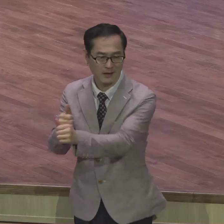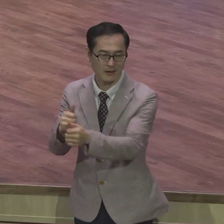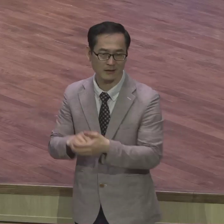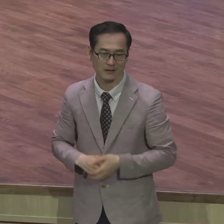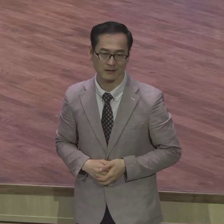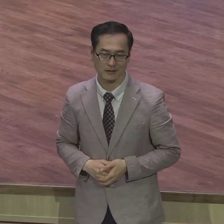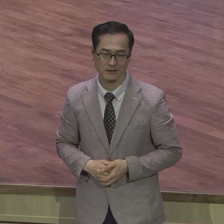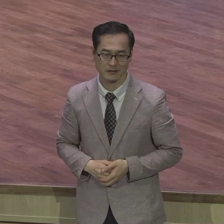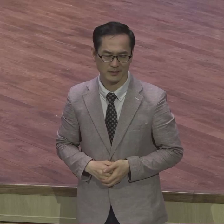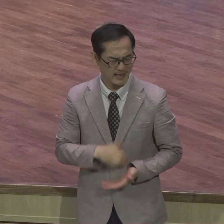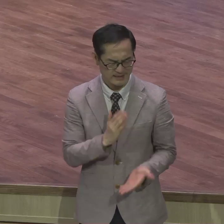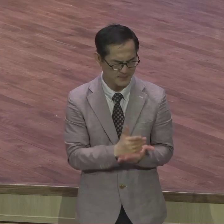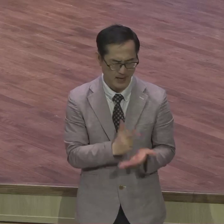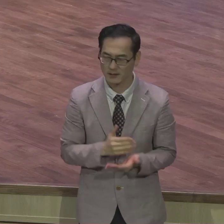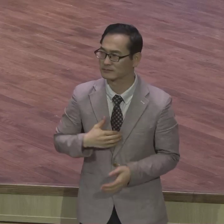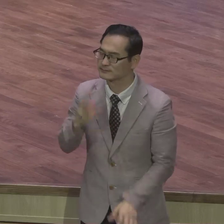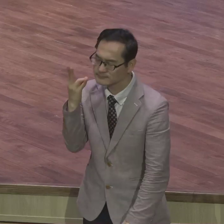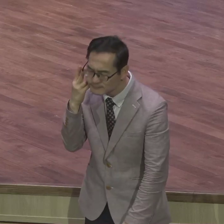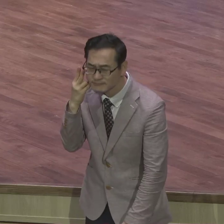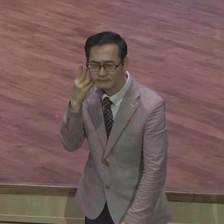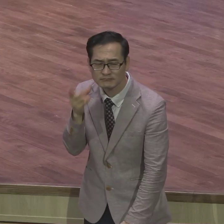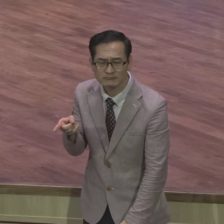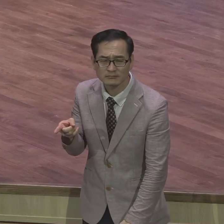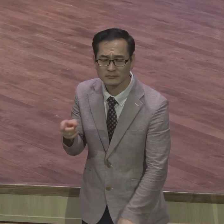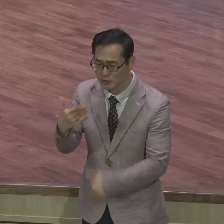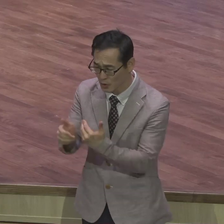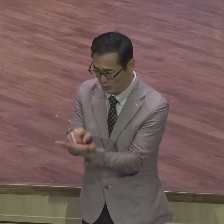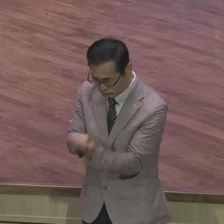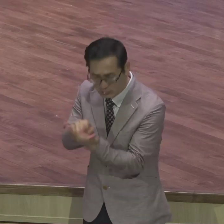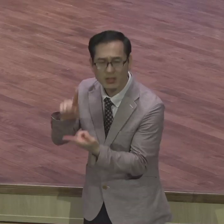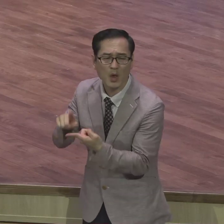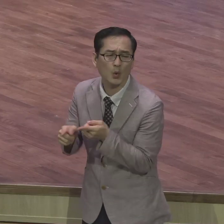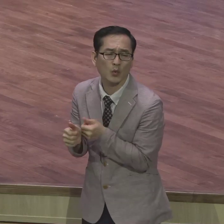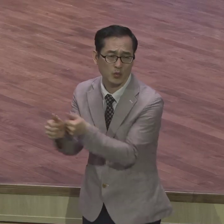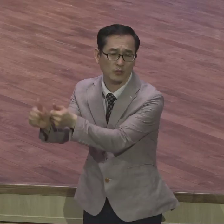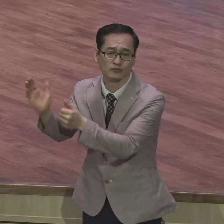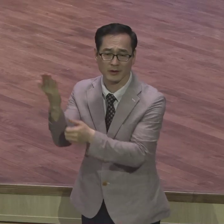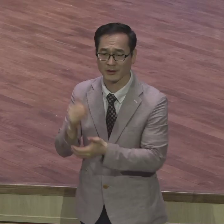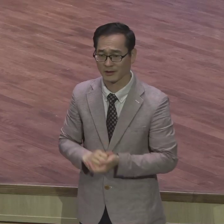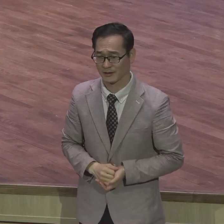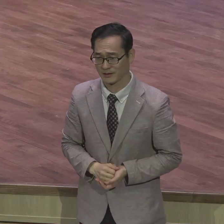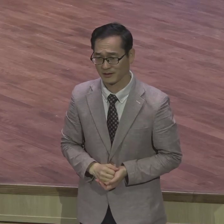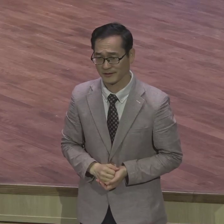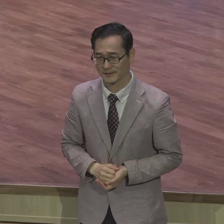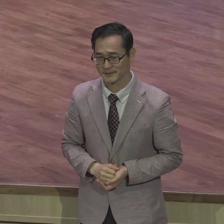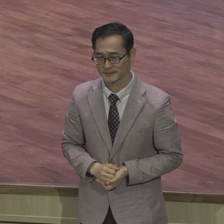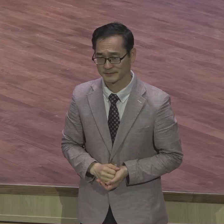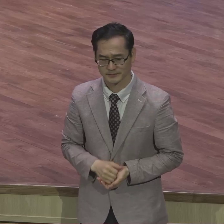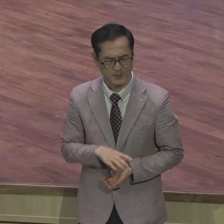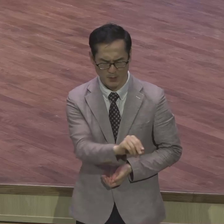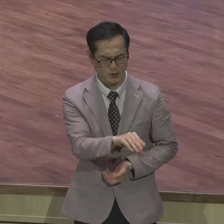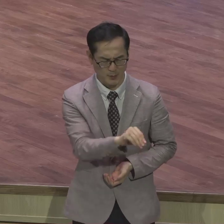마라 성경이 가는 데까지 가고 거기서 멈추라 멈추면 같이 멈추라